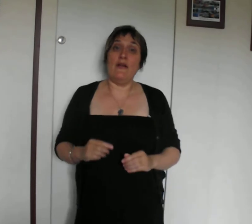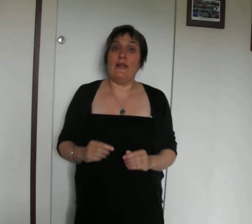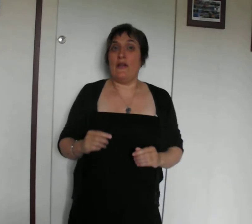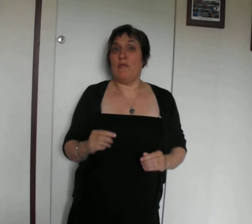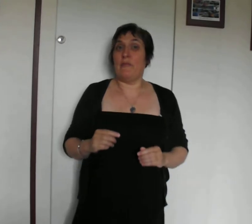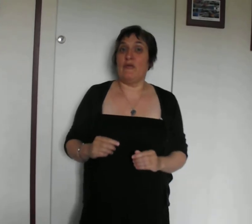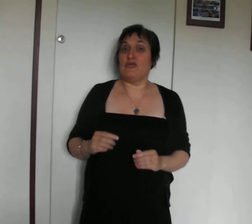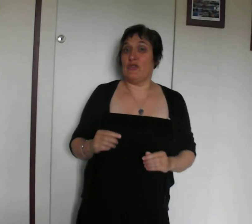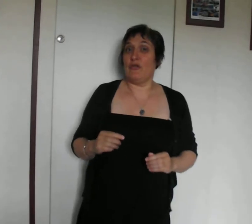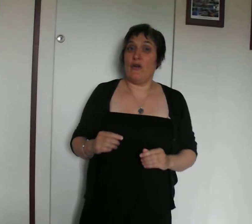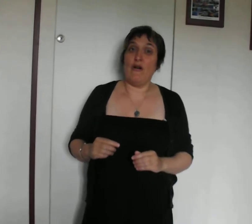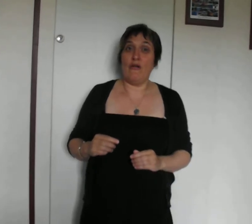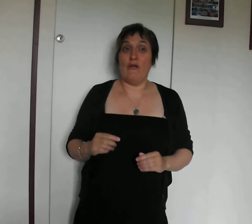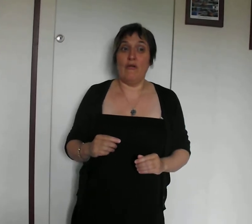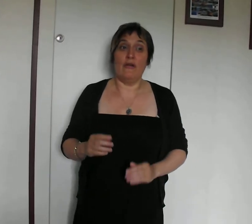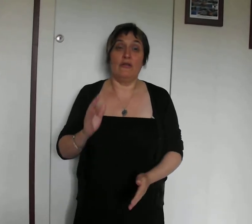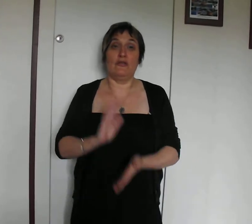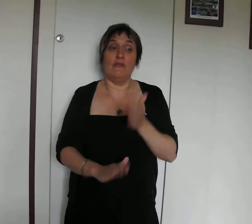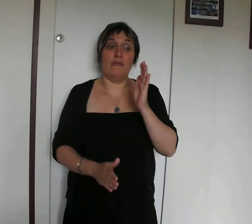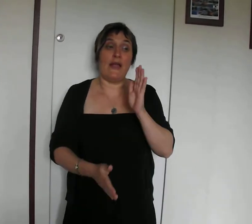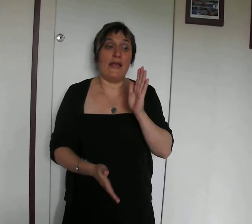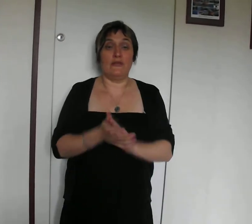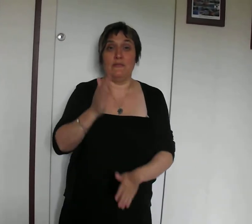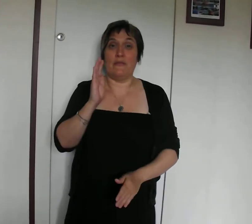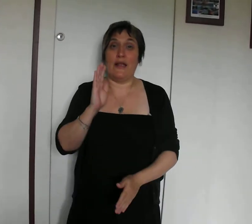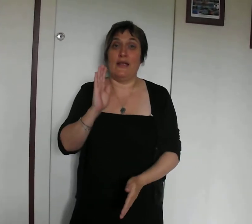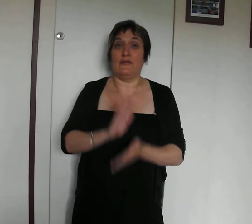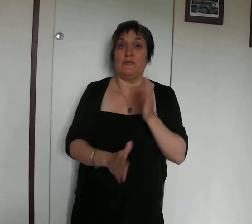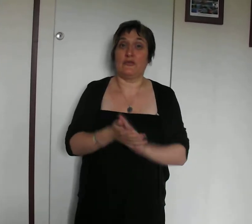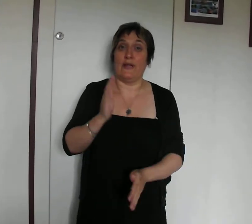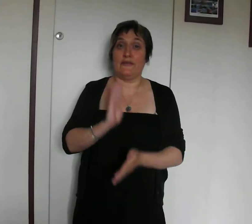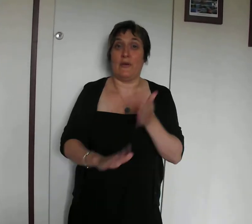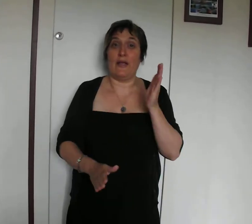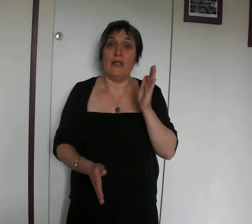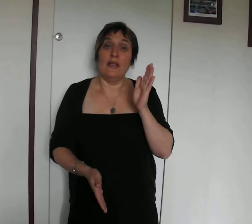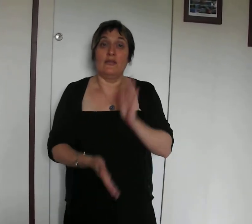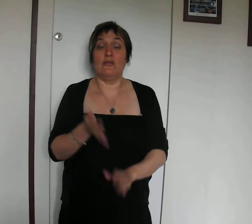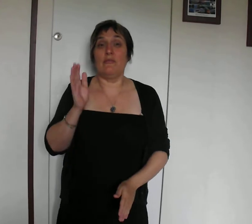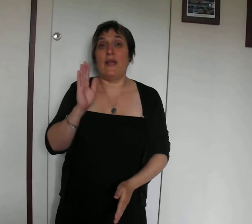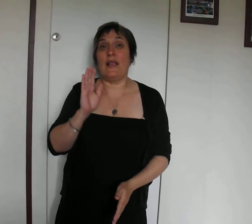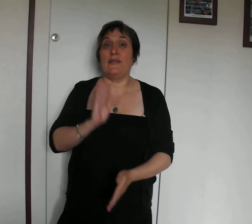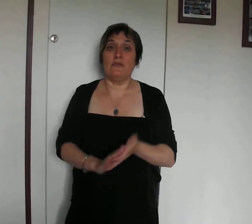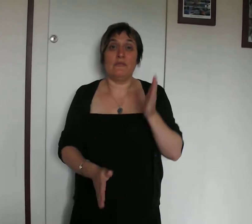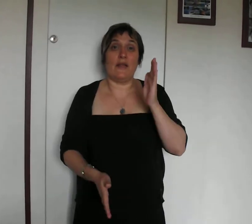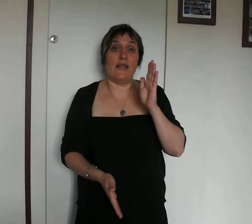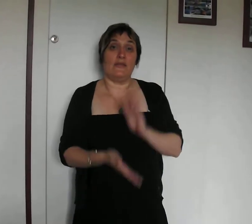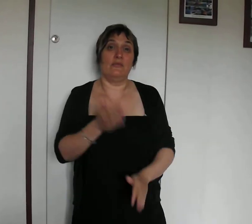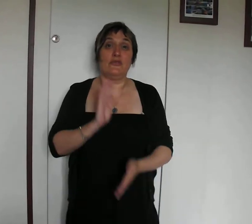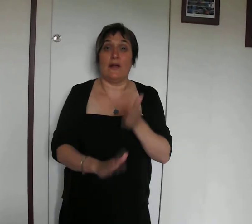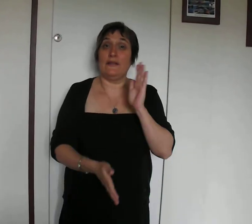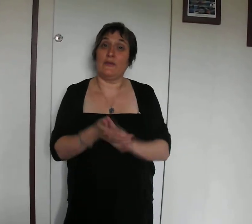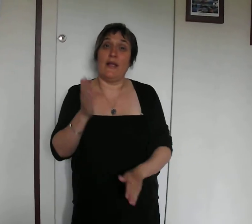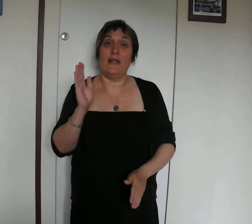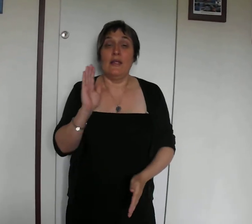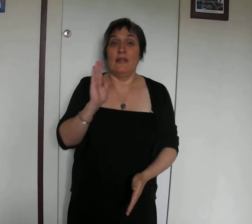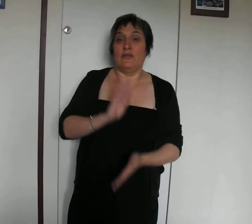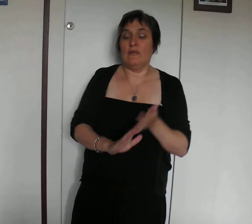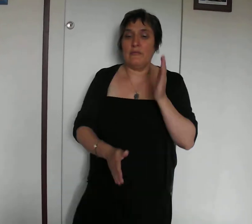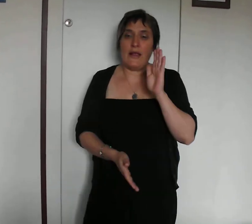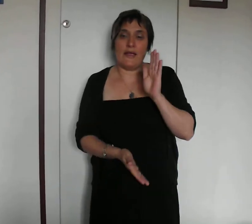olé au bonjour, oh oh, zoom bala zoom, bala zoom, soin soin. Zoom bala zoom, bala zoom, soin soin. Zoom bala